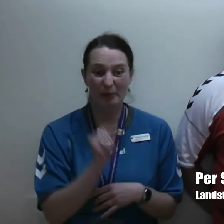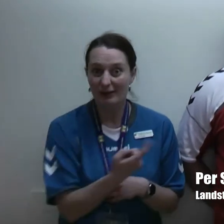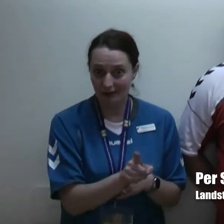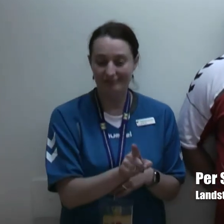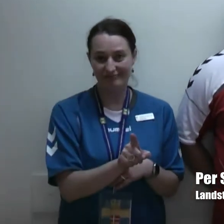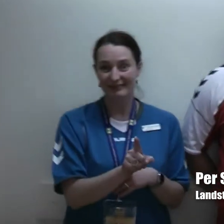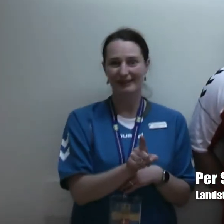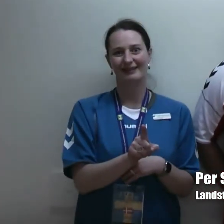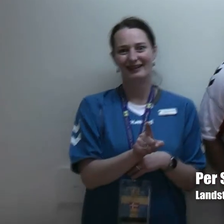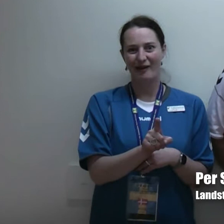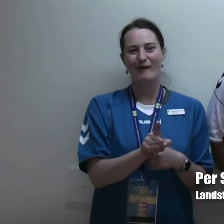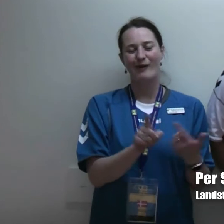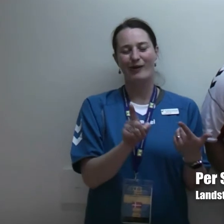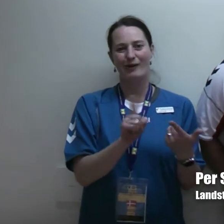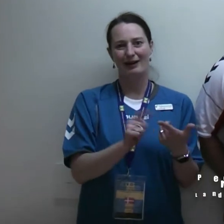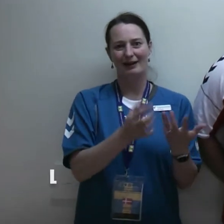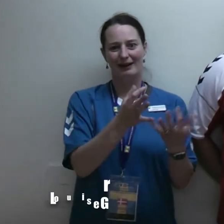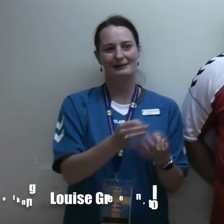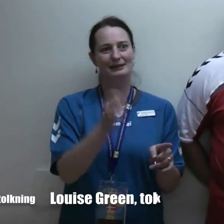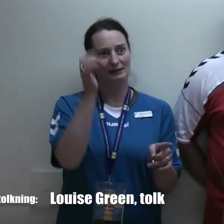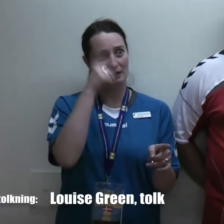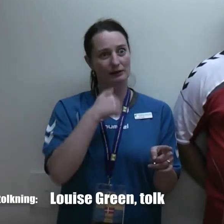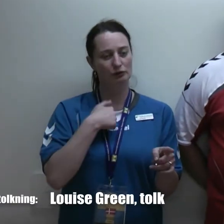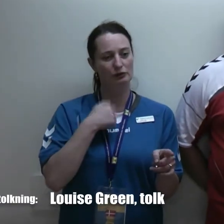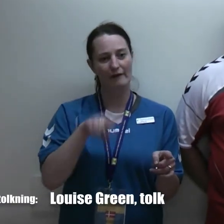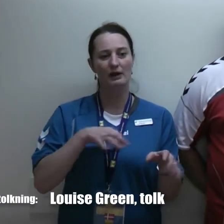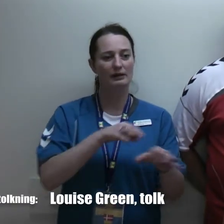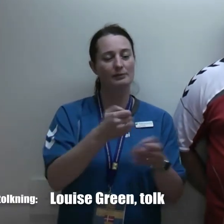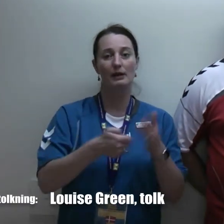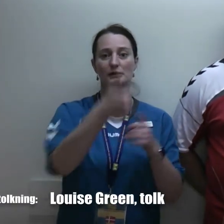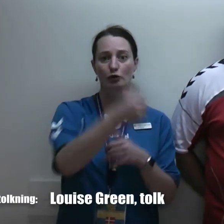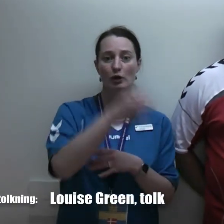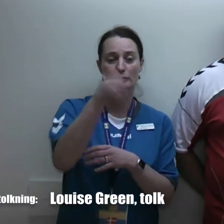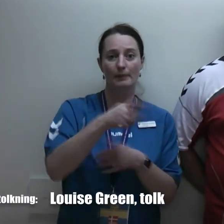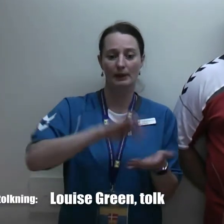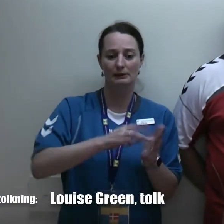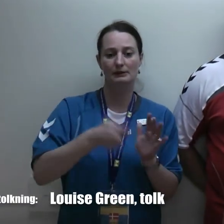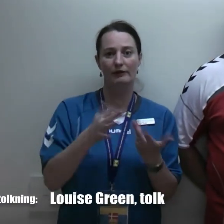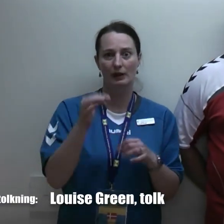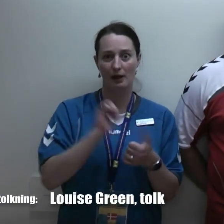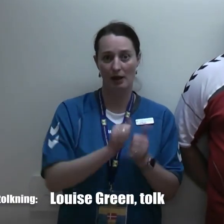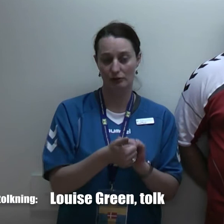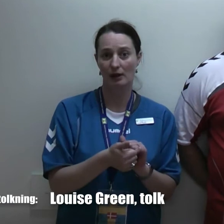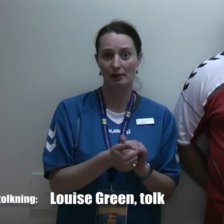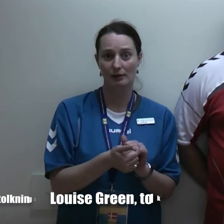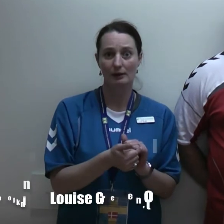spiller vi næsten til 100% på den taktik, vi har lavet. Vi kan ikke